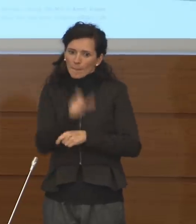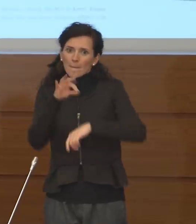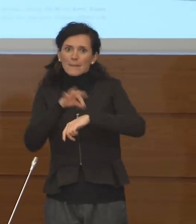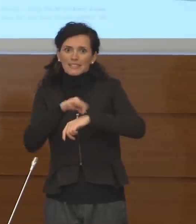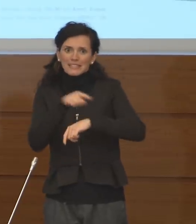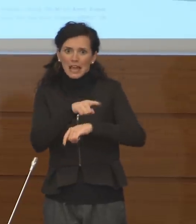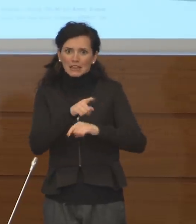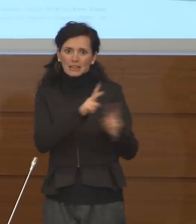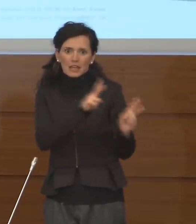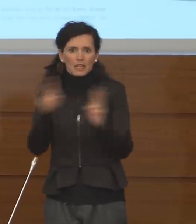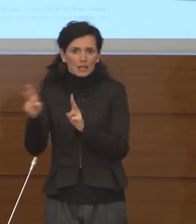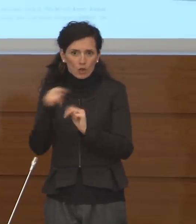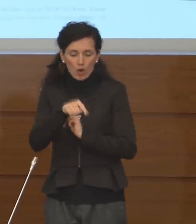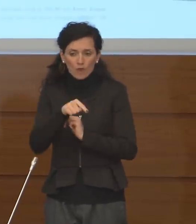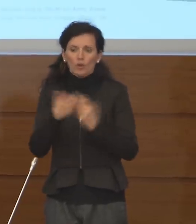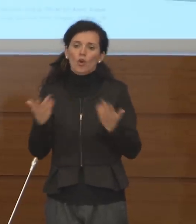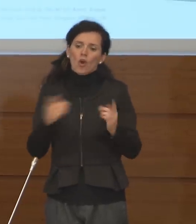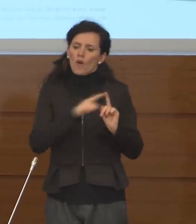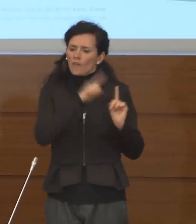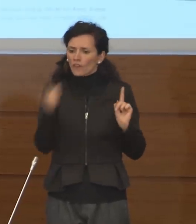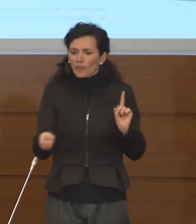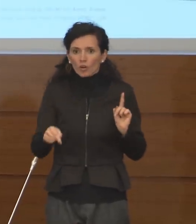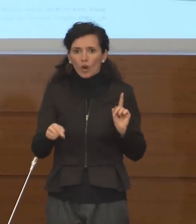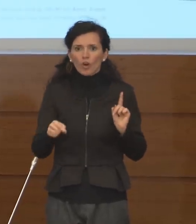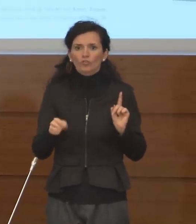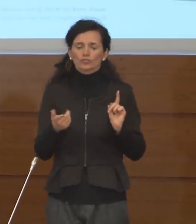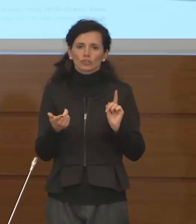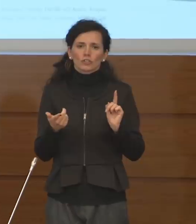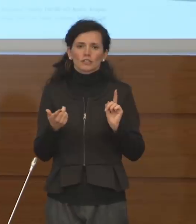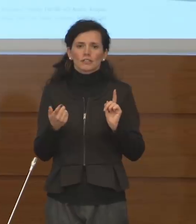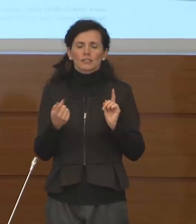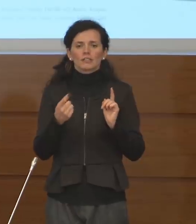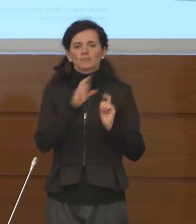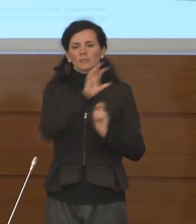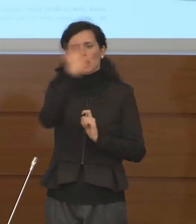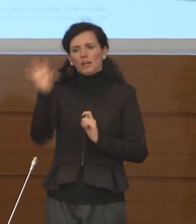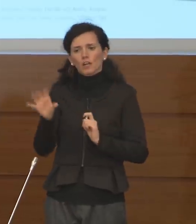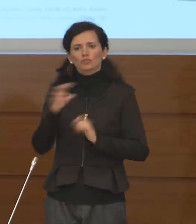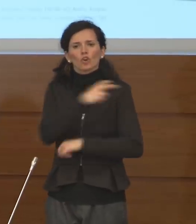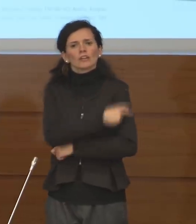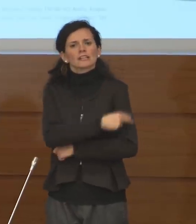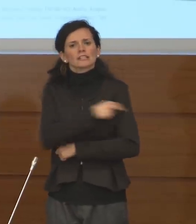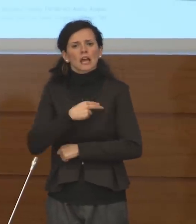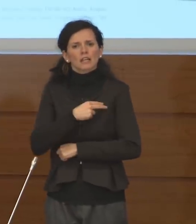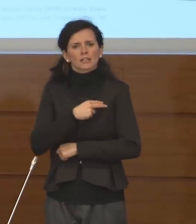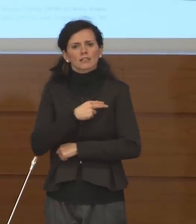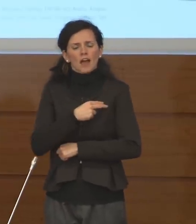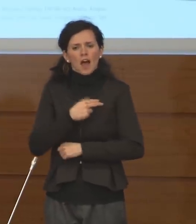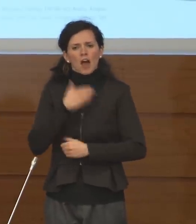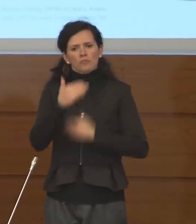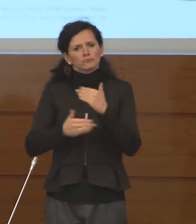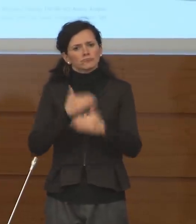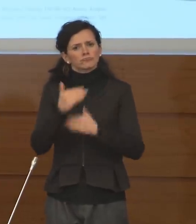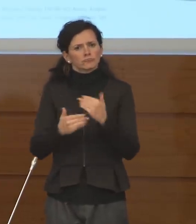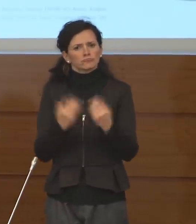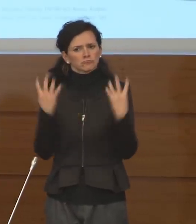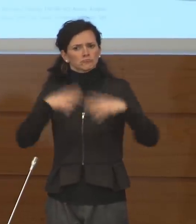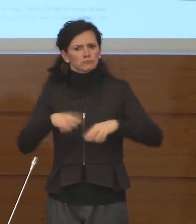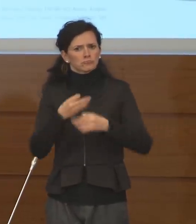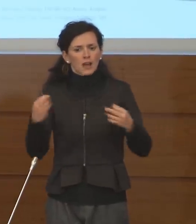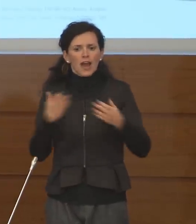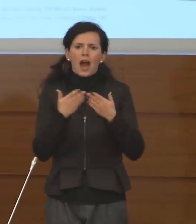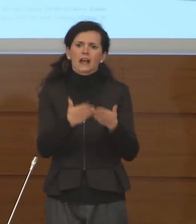il dato confortante è che i sistemi regionali della sanità hanno garantito tutta l